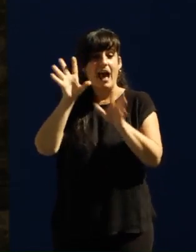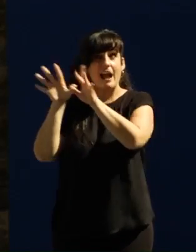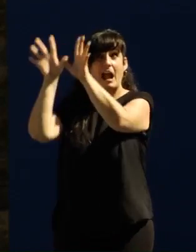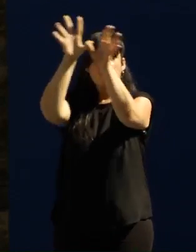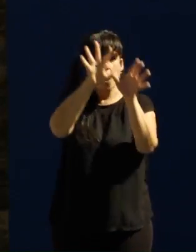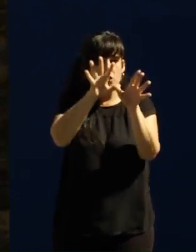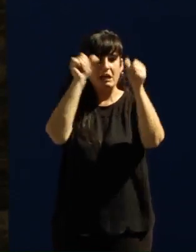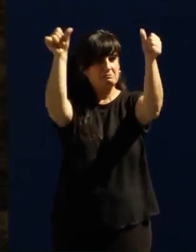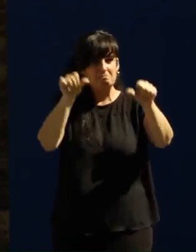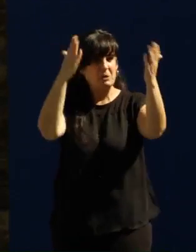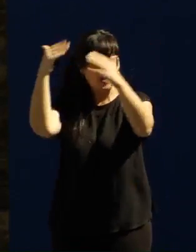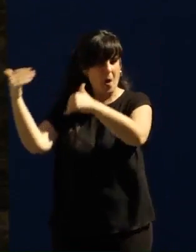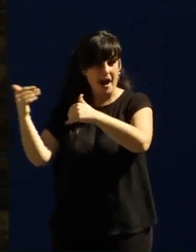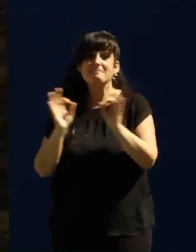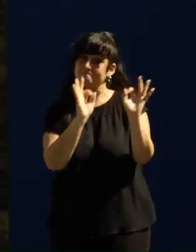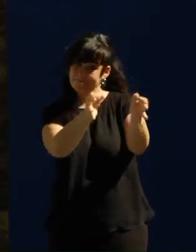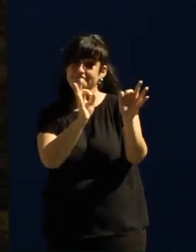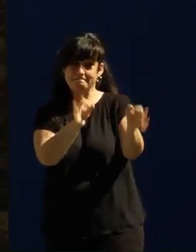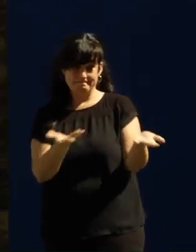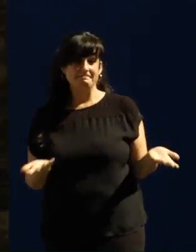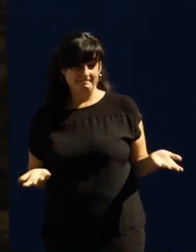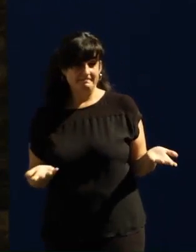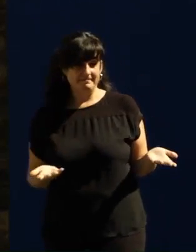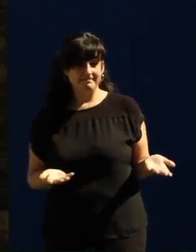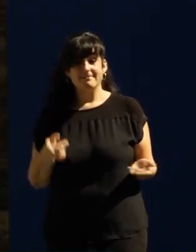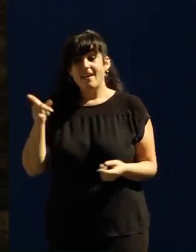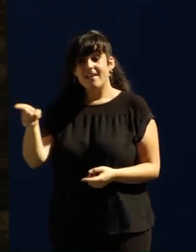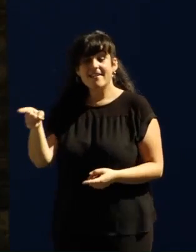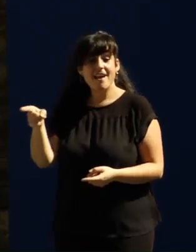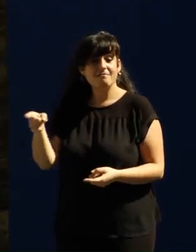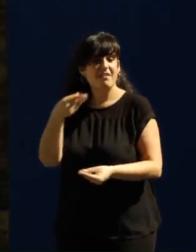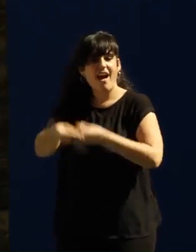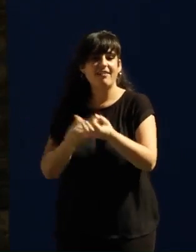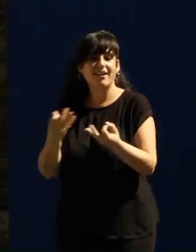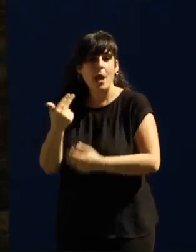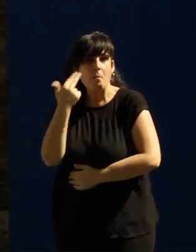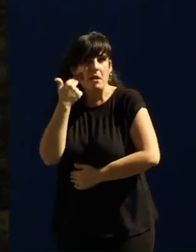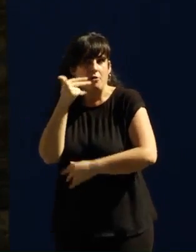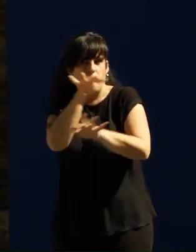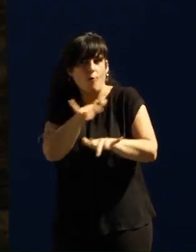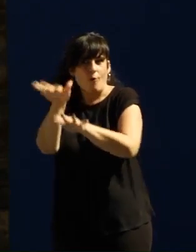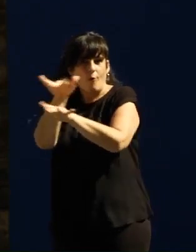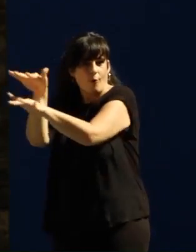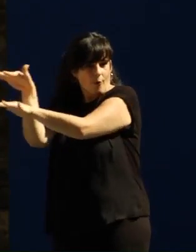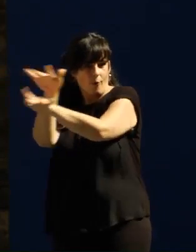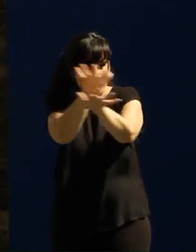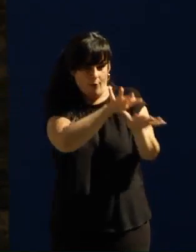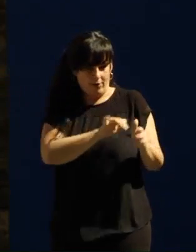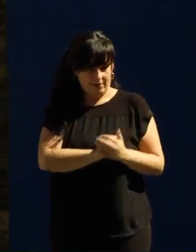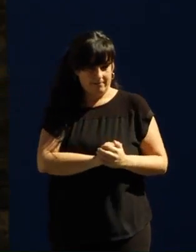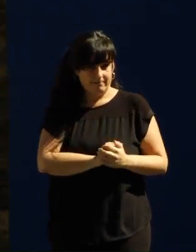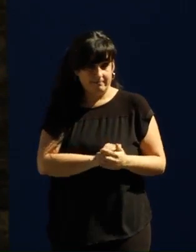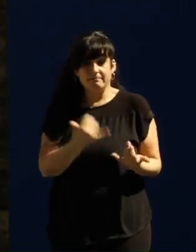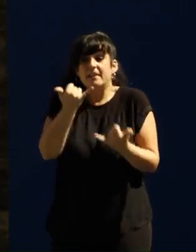Así que como principal propuesta encima de la mesa pone el miedo y el intento de generar resignación. Y